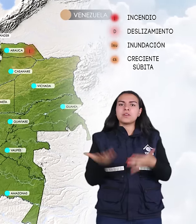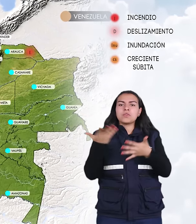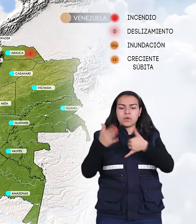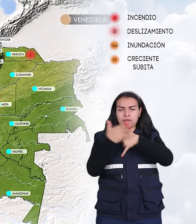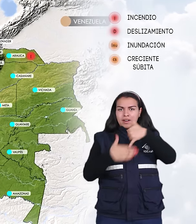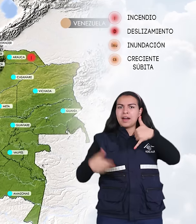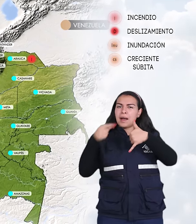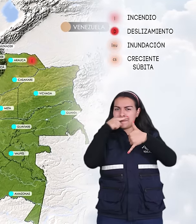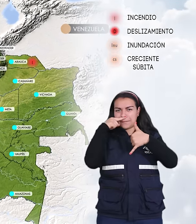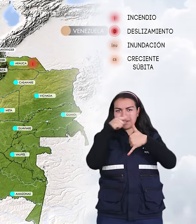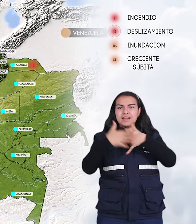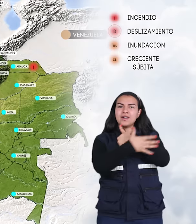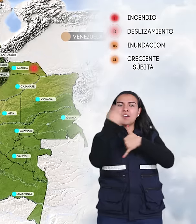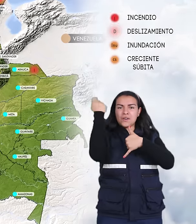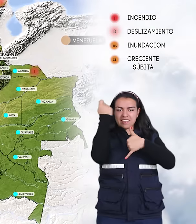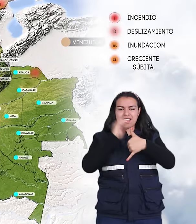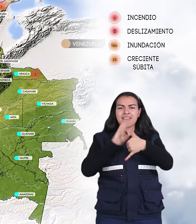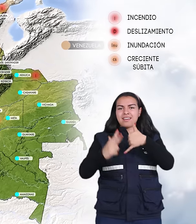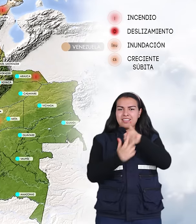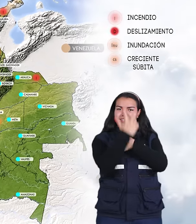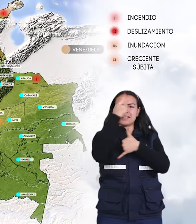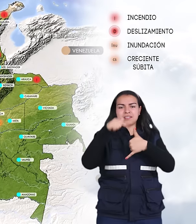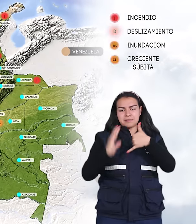Amazonia, Orinoquia, Andina y Pacífica.